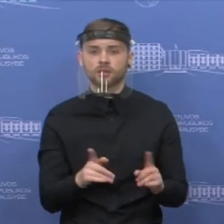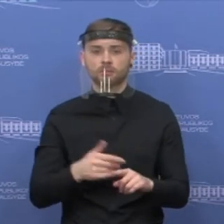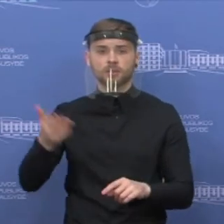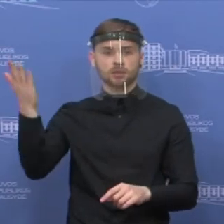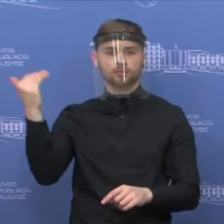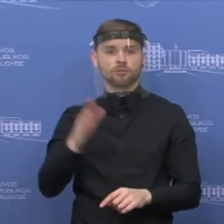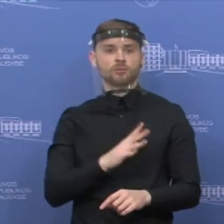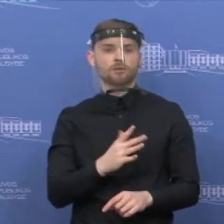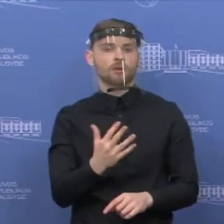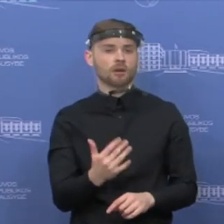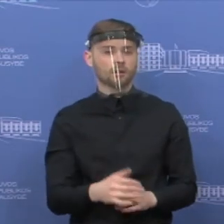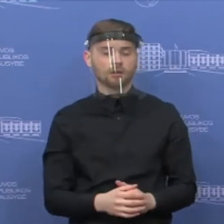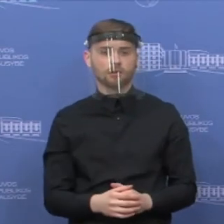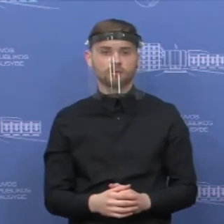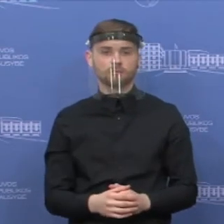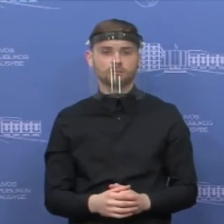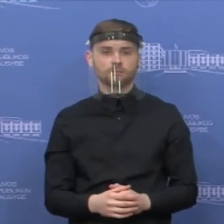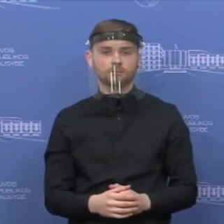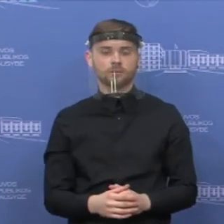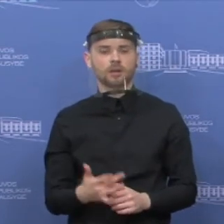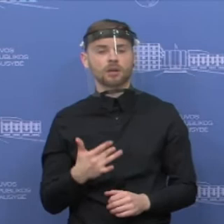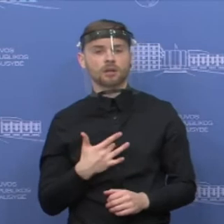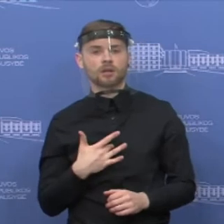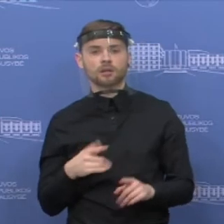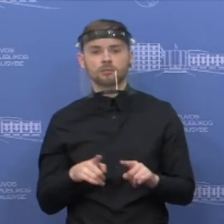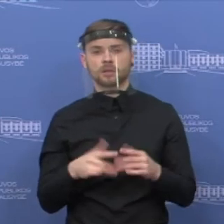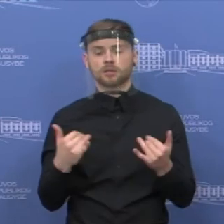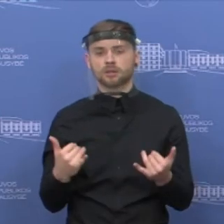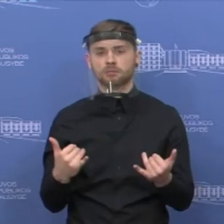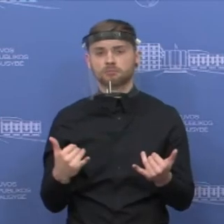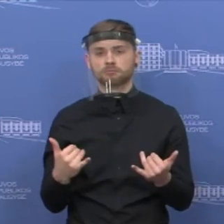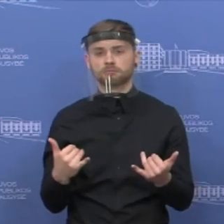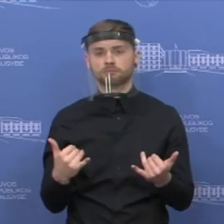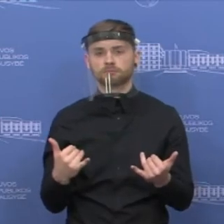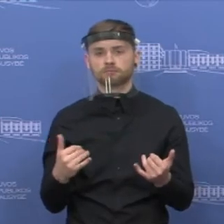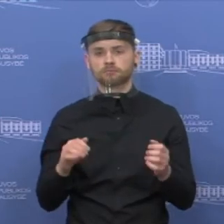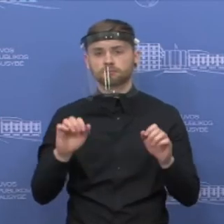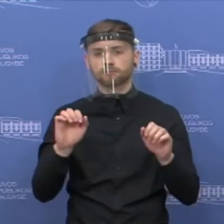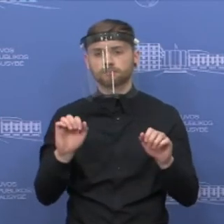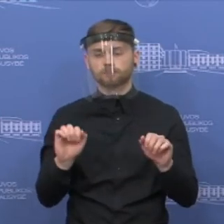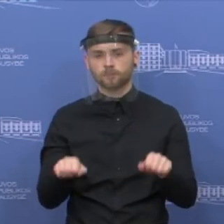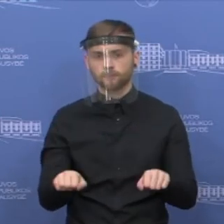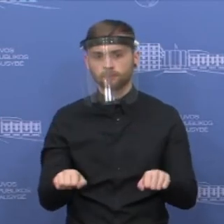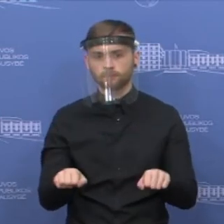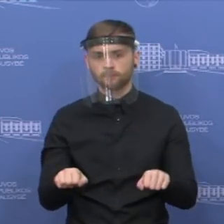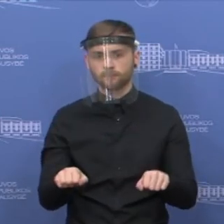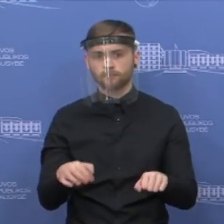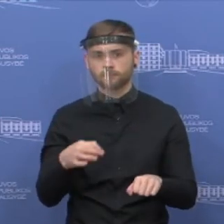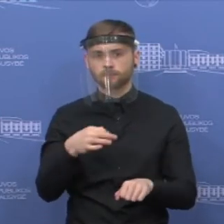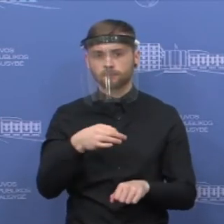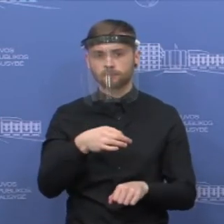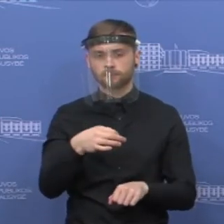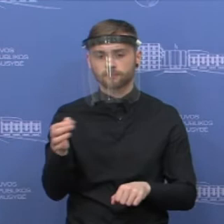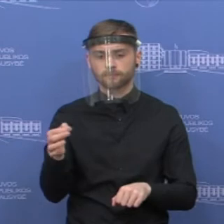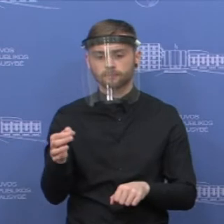Ir kitas dalykas, ar galima, nežinau, teikti, kad esrautai visgi